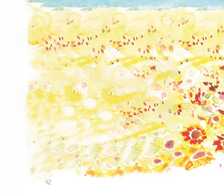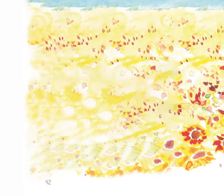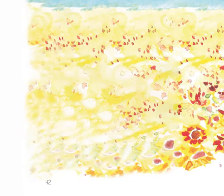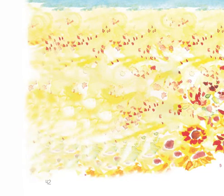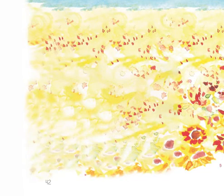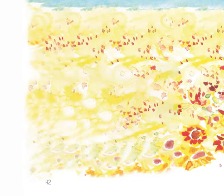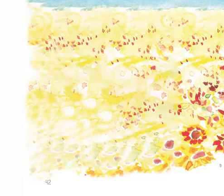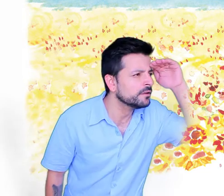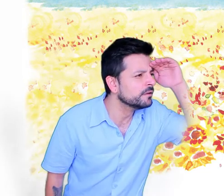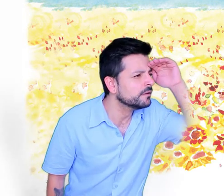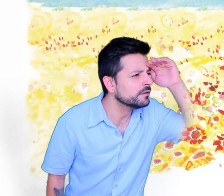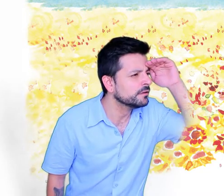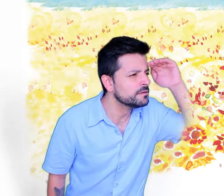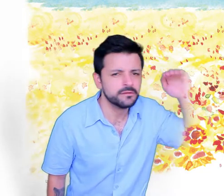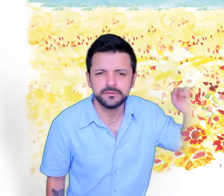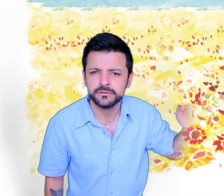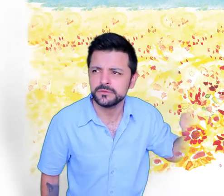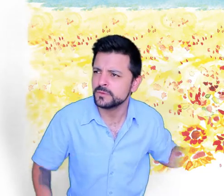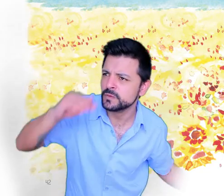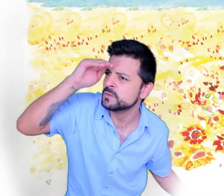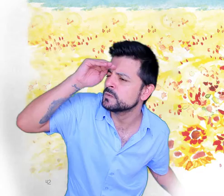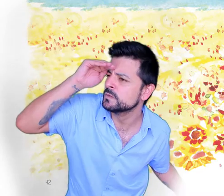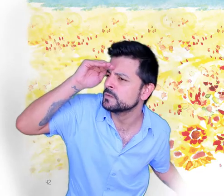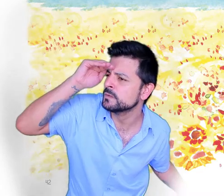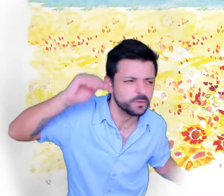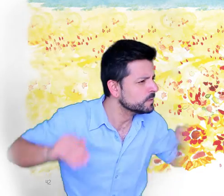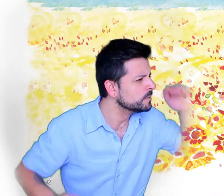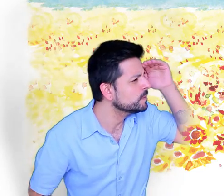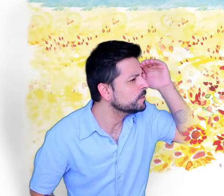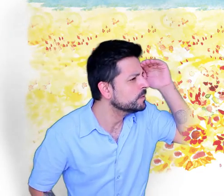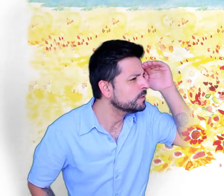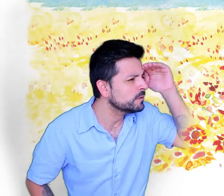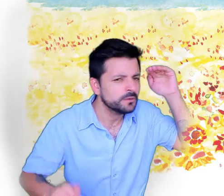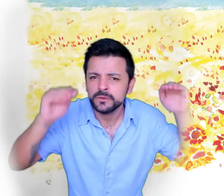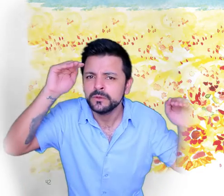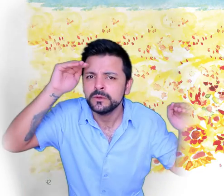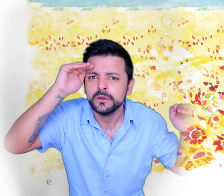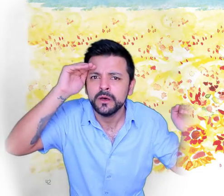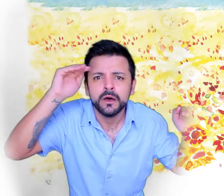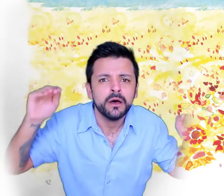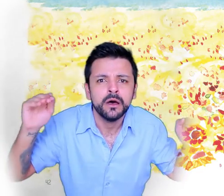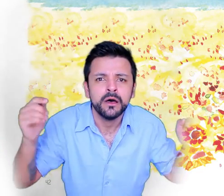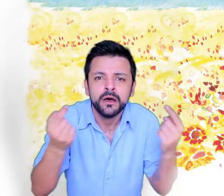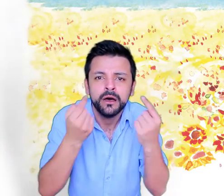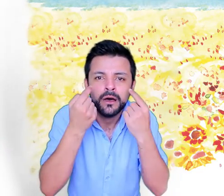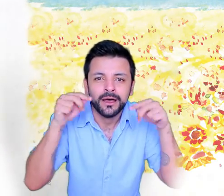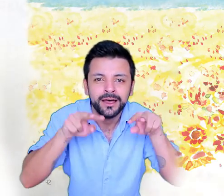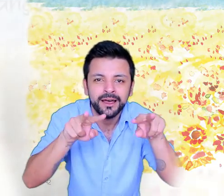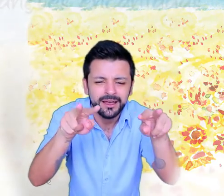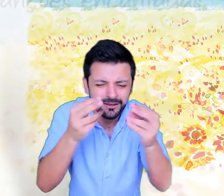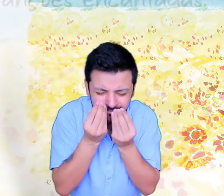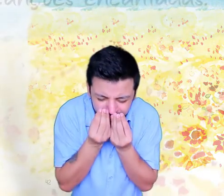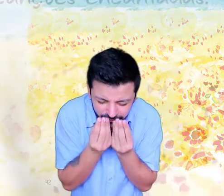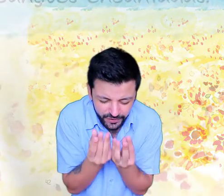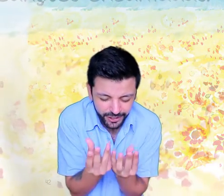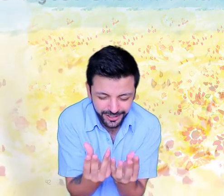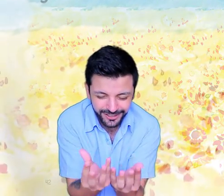Procura Procura um lugar onde meus olhos vejam flores De todas as cores